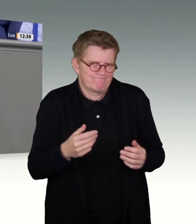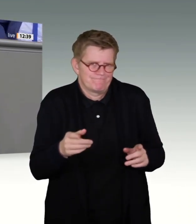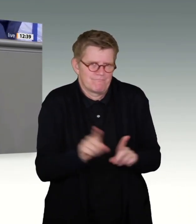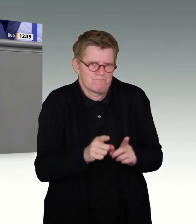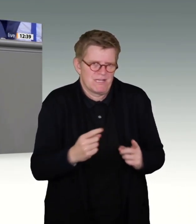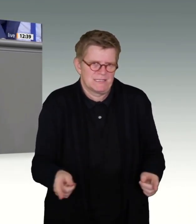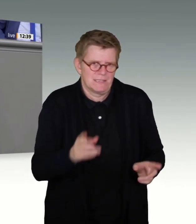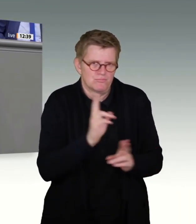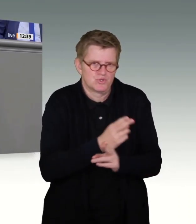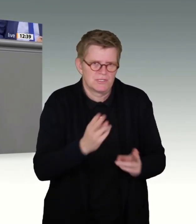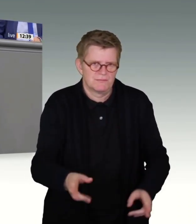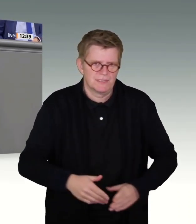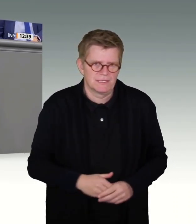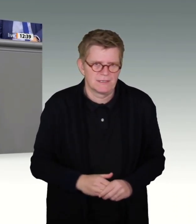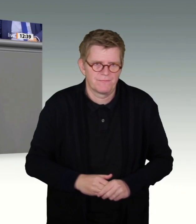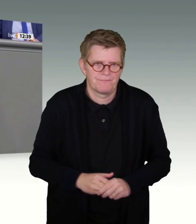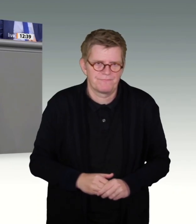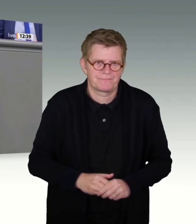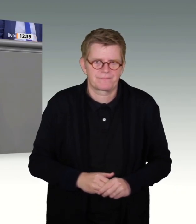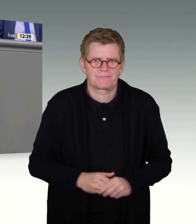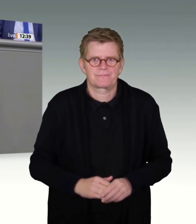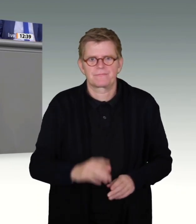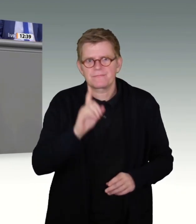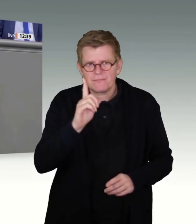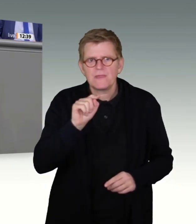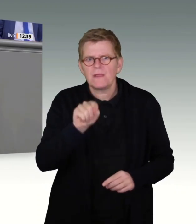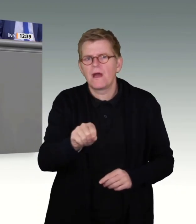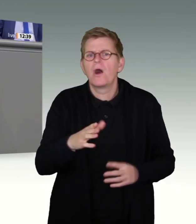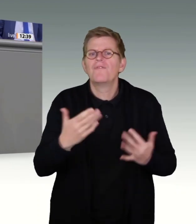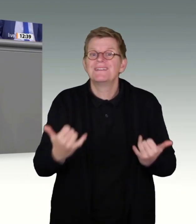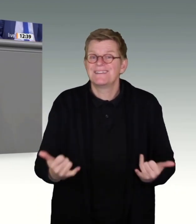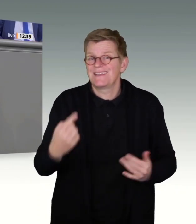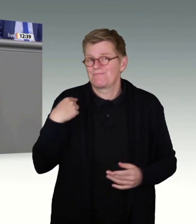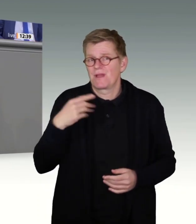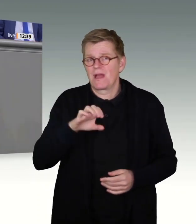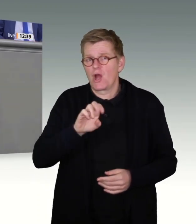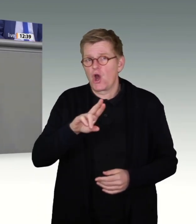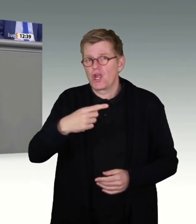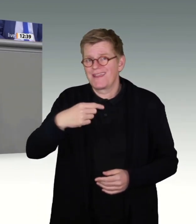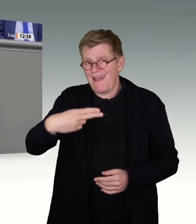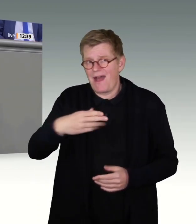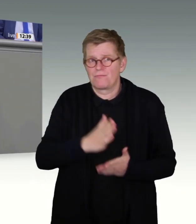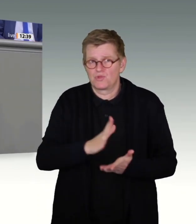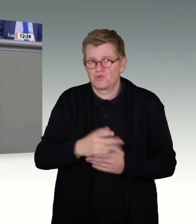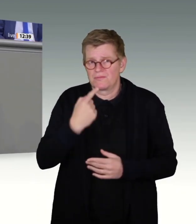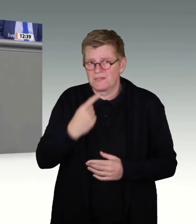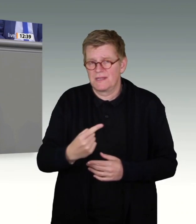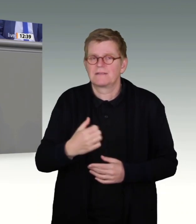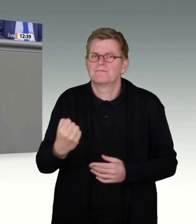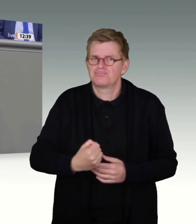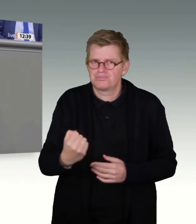dieses festgestellt. Die anlasslose Speicherung technischer Daten durch Anbieter ist nicht